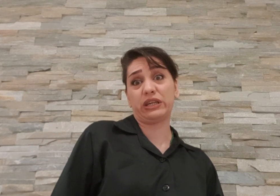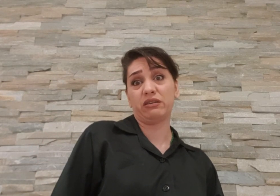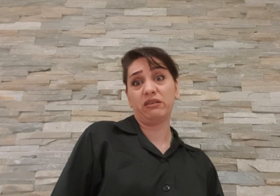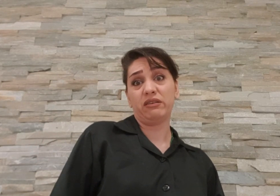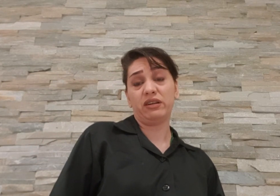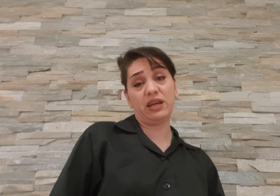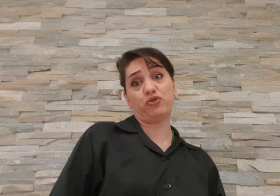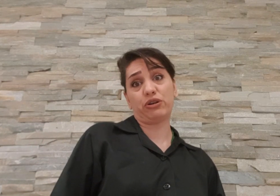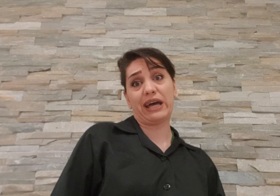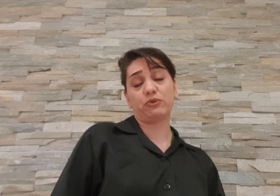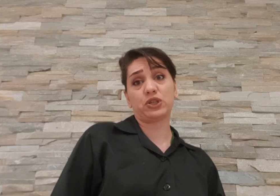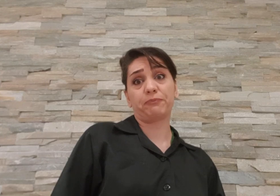که نمیتونه راحت باشه